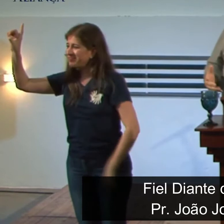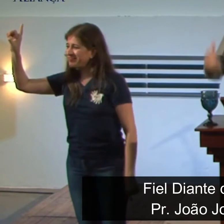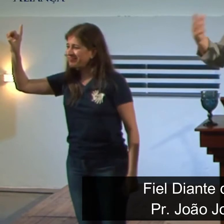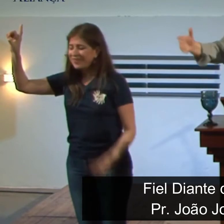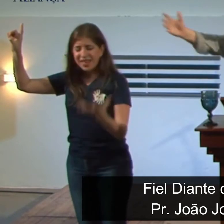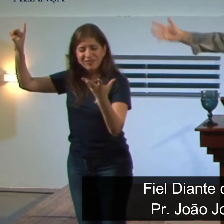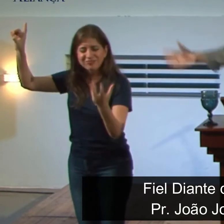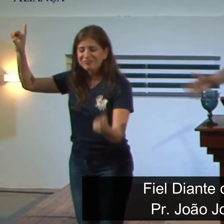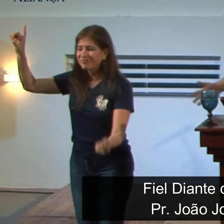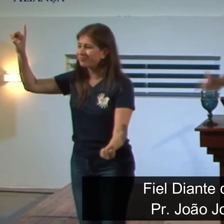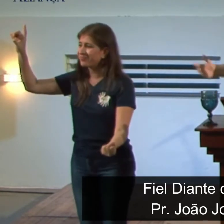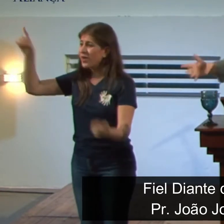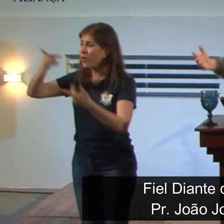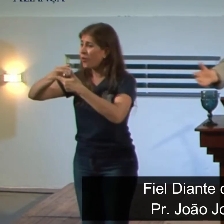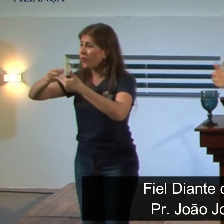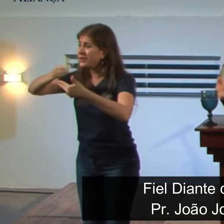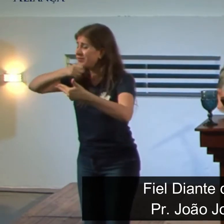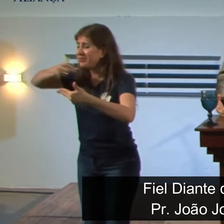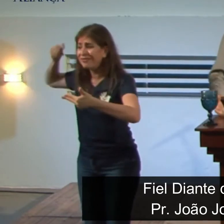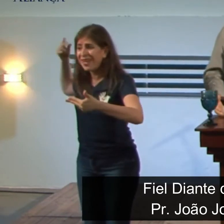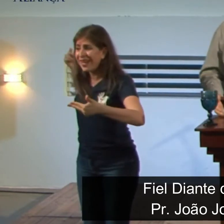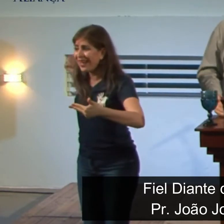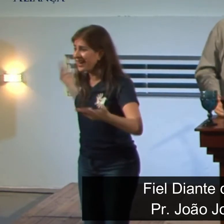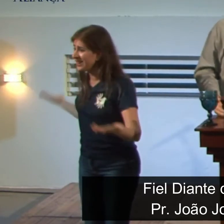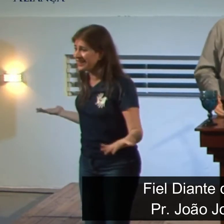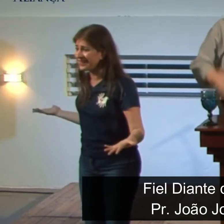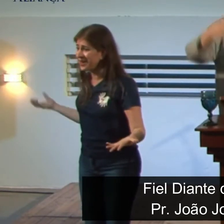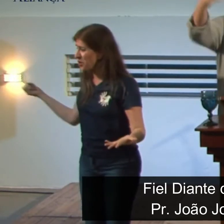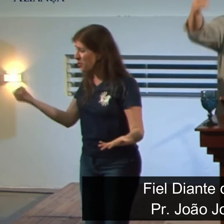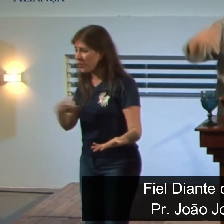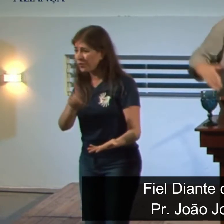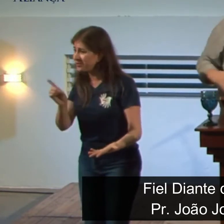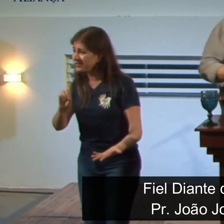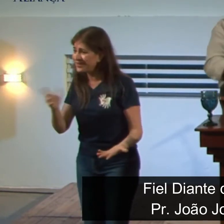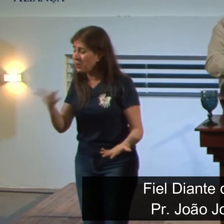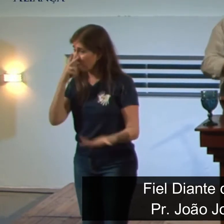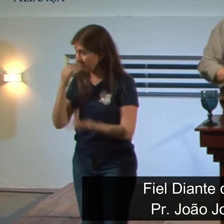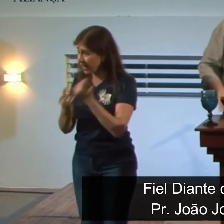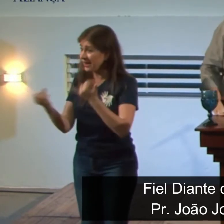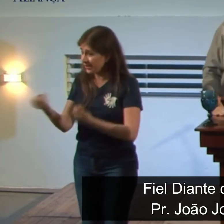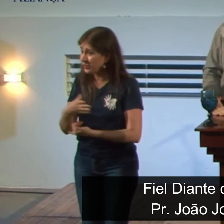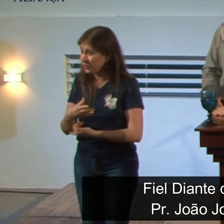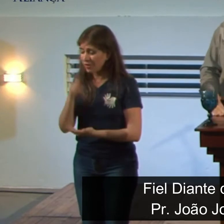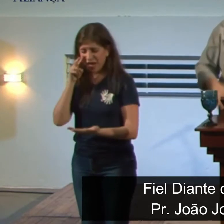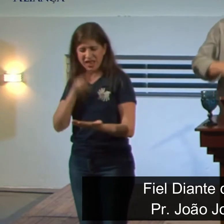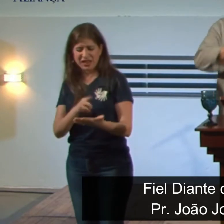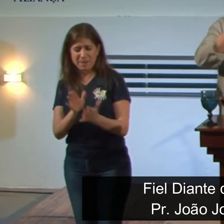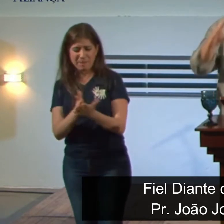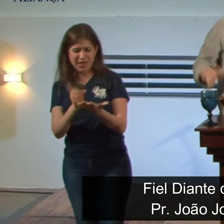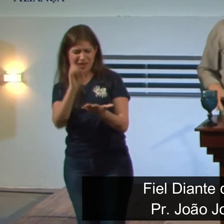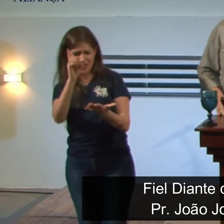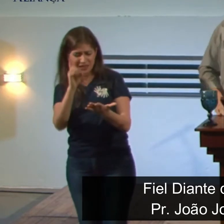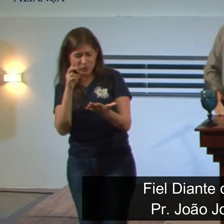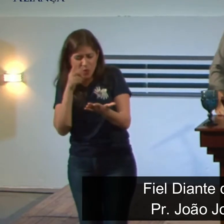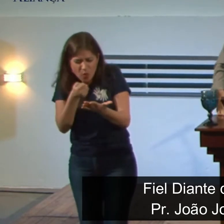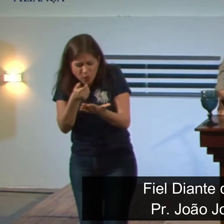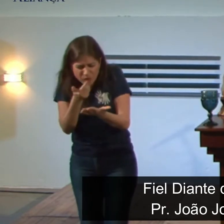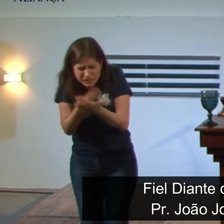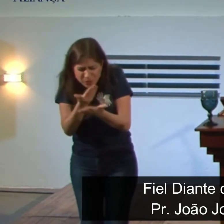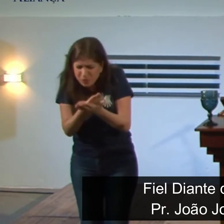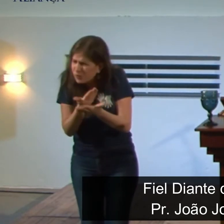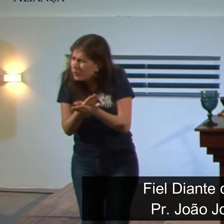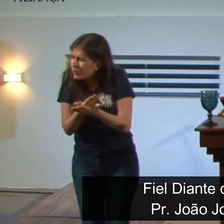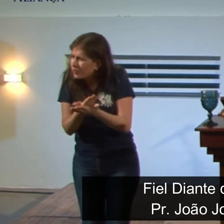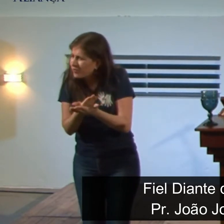desde o início são coisas antigas, nós não estamos falando de coisas novas, pode parecer novo, mas basta você ler um pouquinho a palavra, você conhecer um pouquinho da